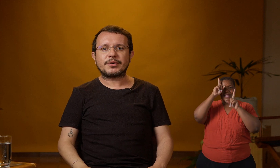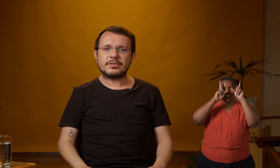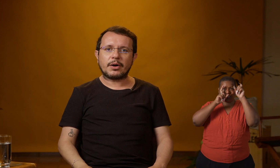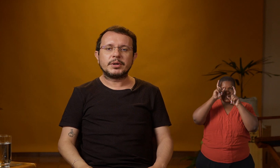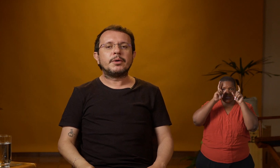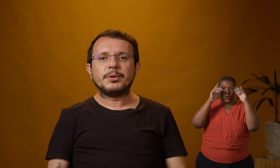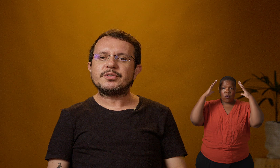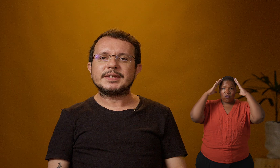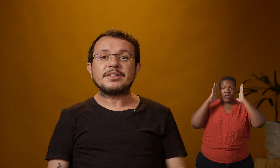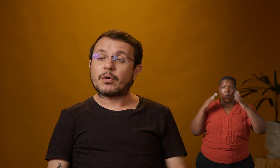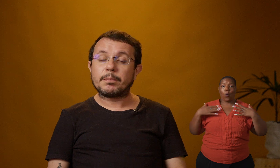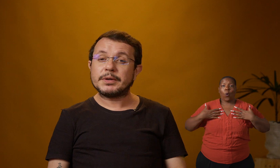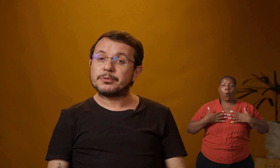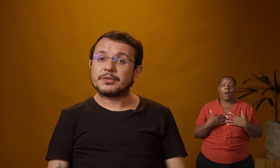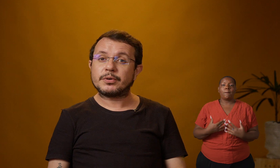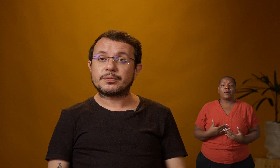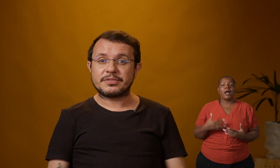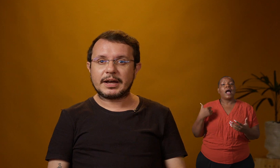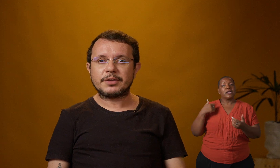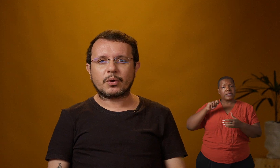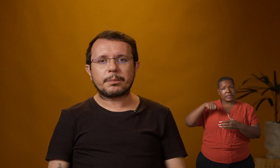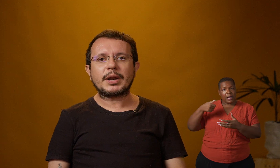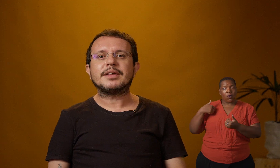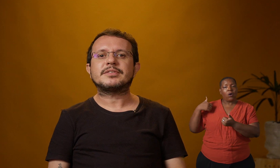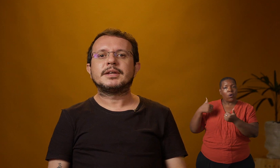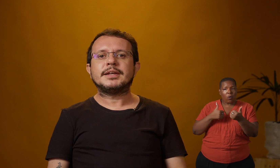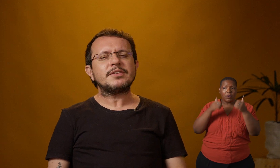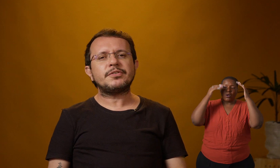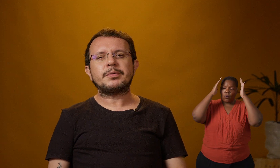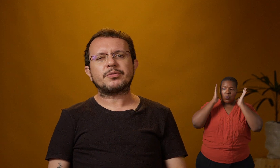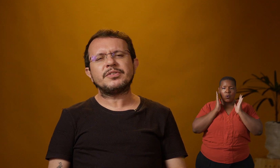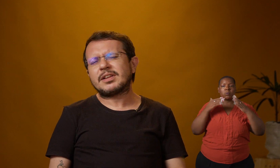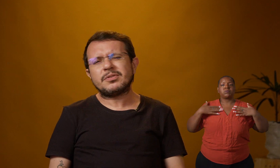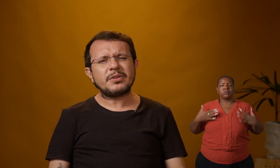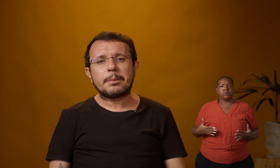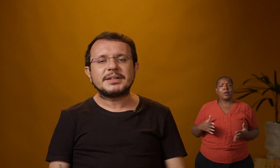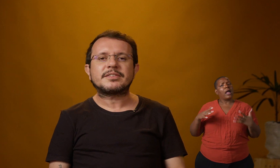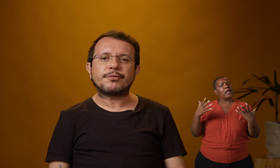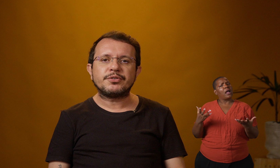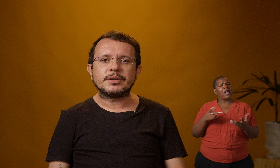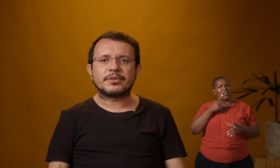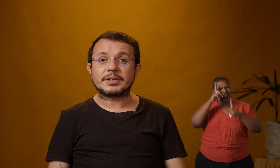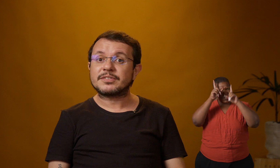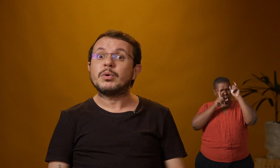ou facial. Muitos sinais acompanham expressões faciais ou corporais. E essas expressões, elas não são apenas afetivas. Elas são